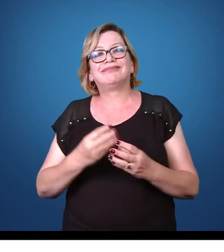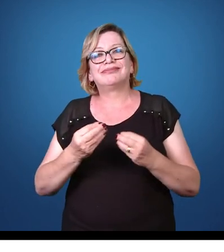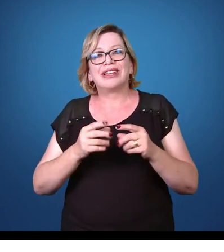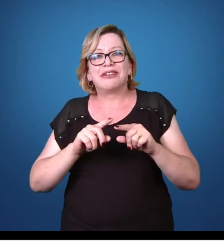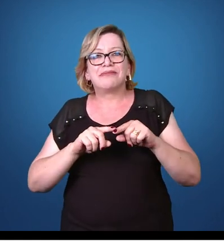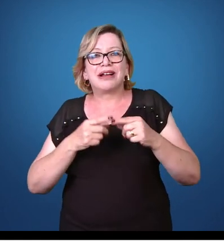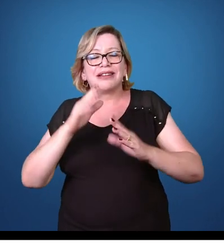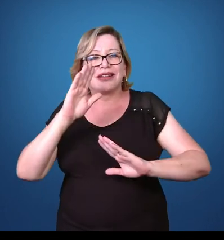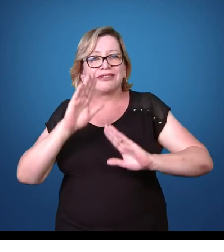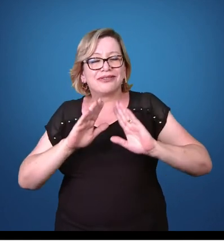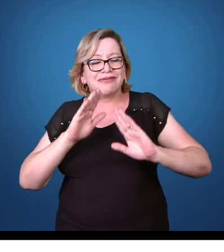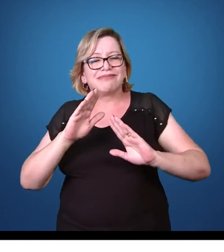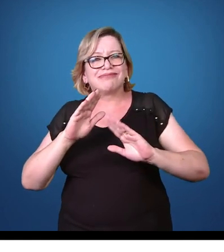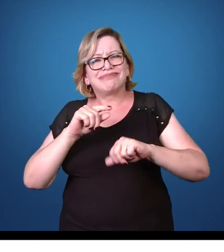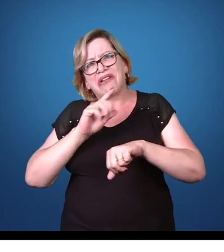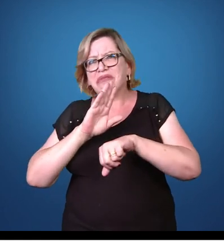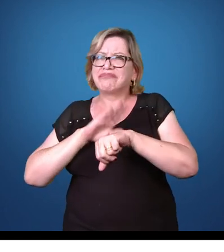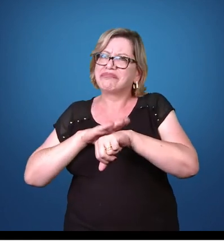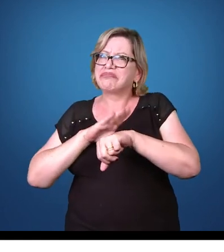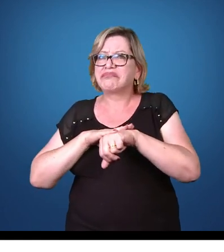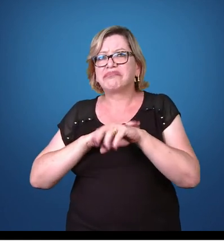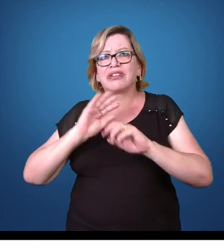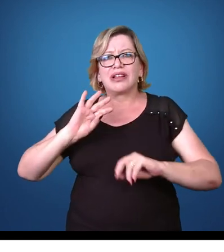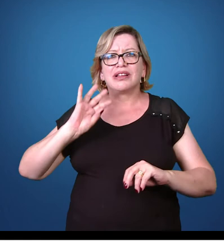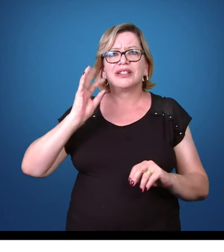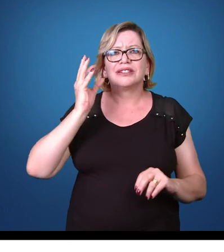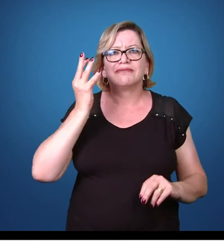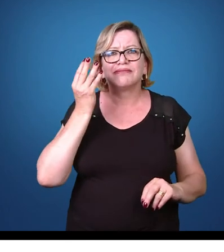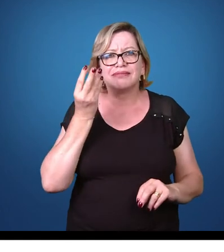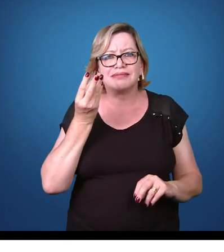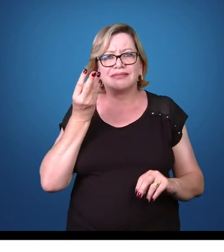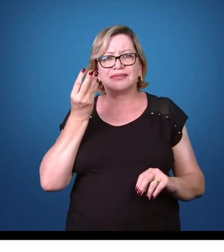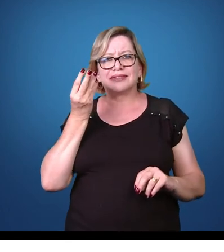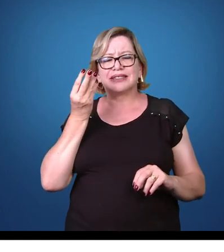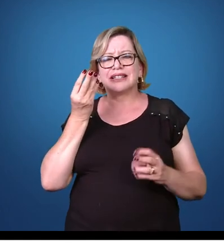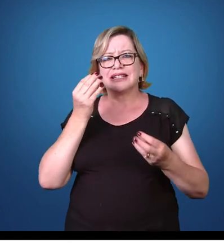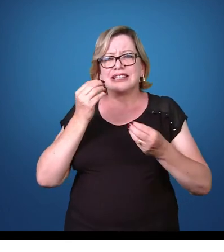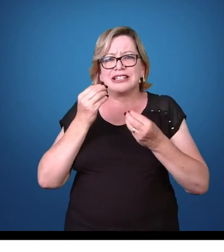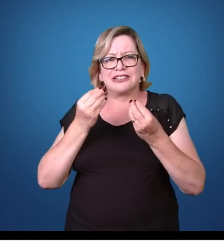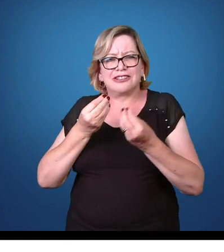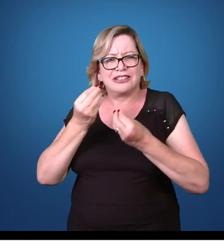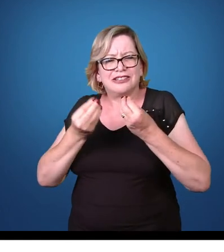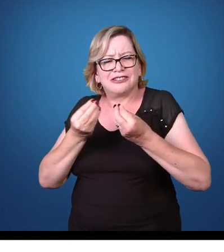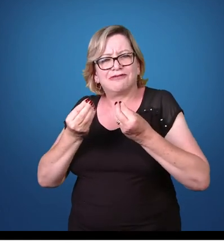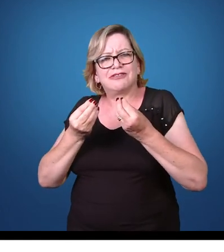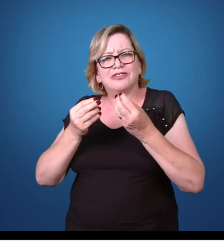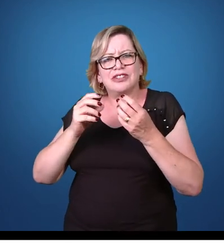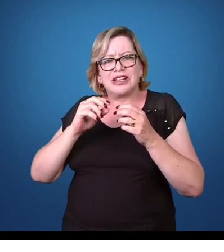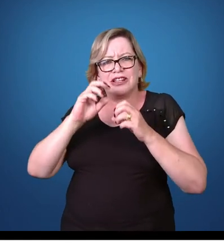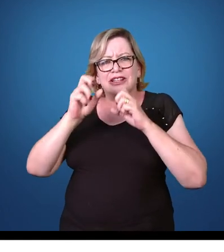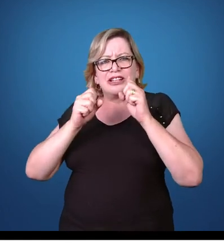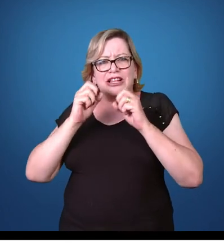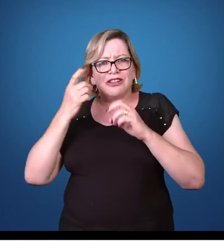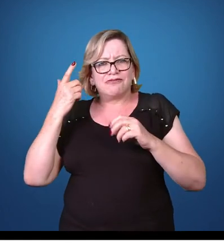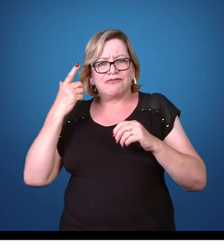Só que em algum momento essas formas merozoítas, trofosoítas, elas conseguem se diferenciar